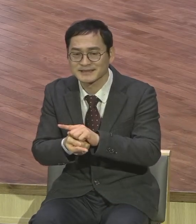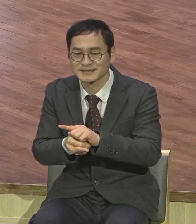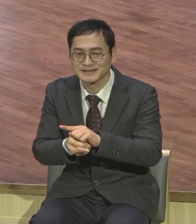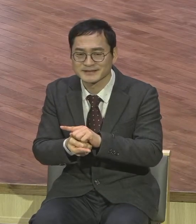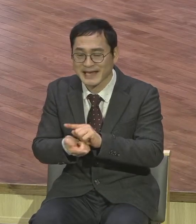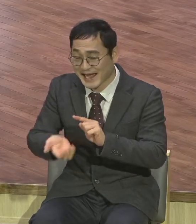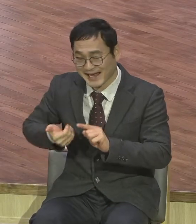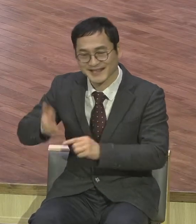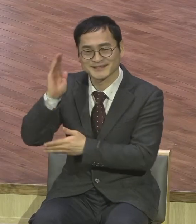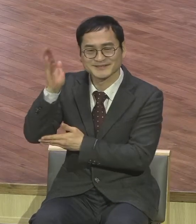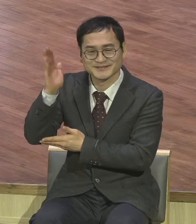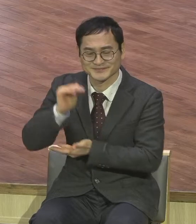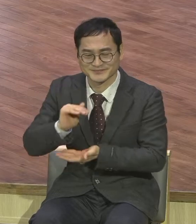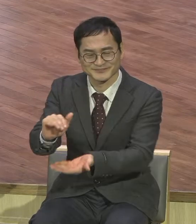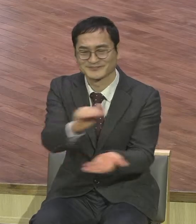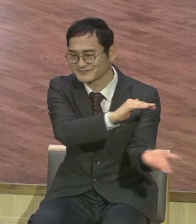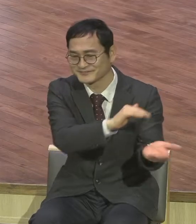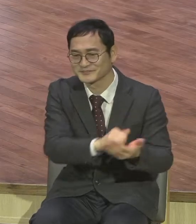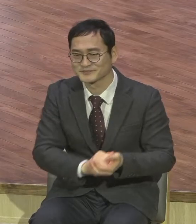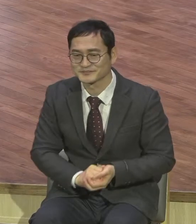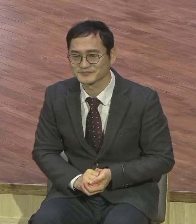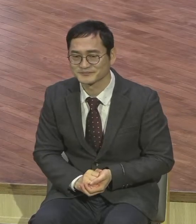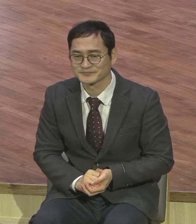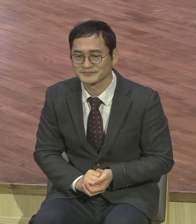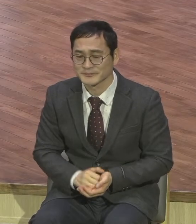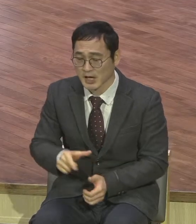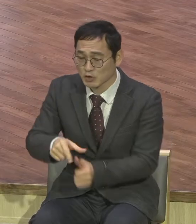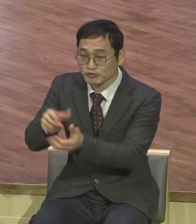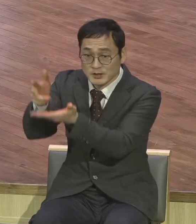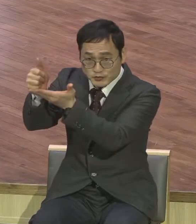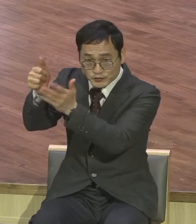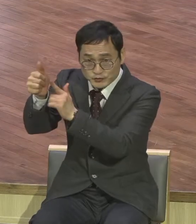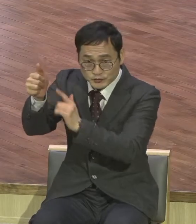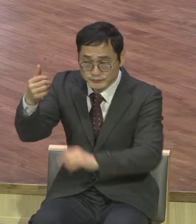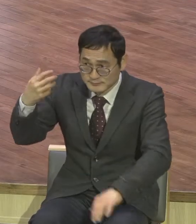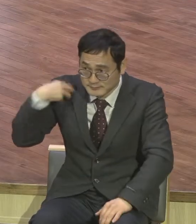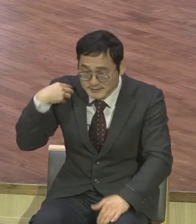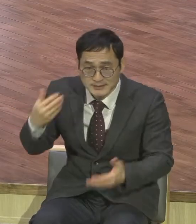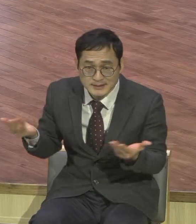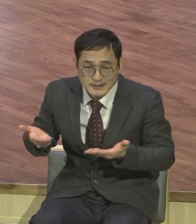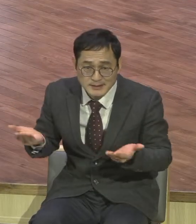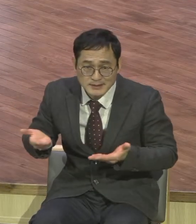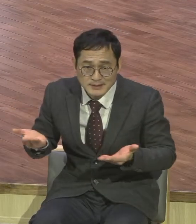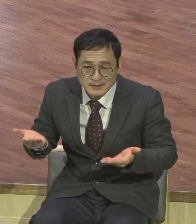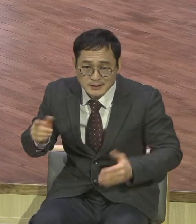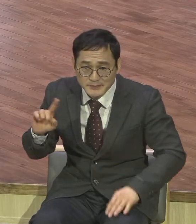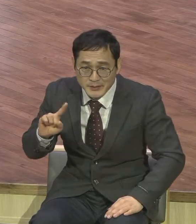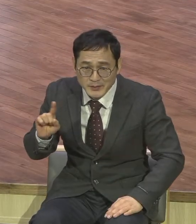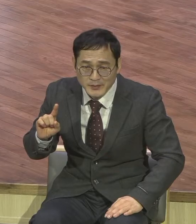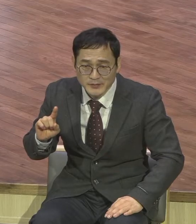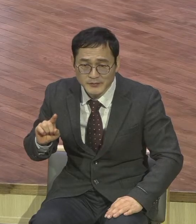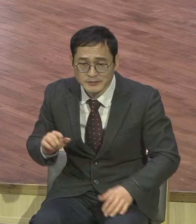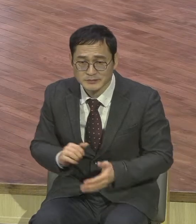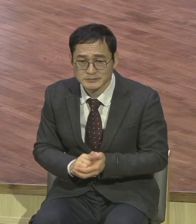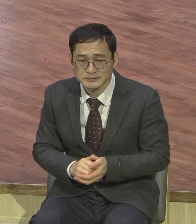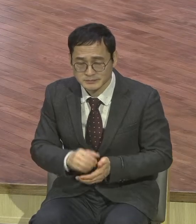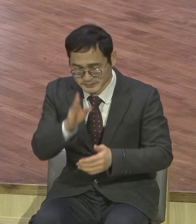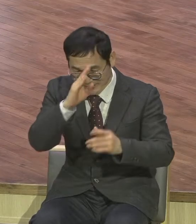메시아가 하는 사역 메시아의 치유와 회복의 이 사역에 대한 이사야